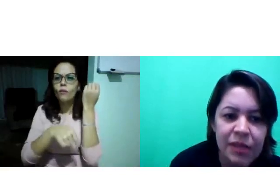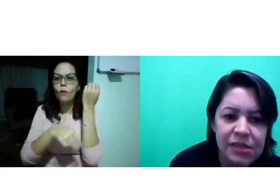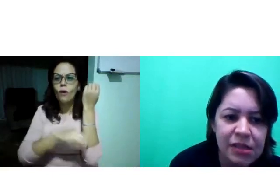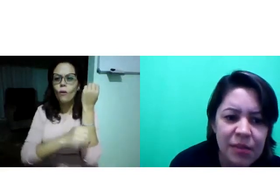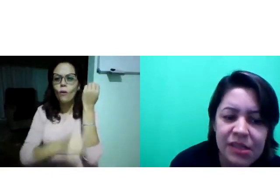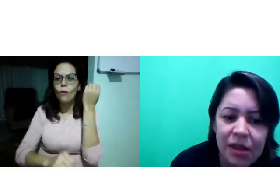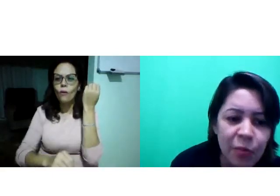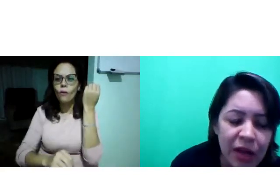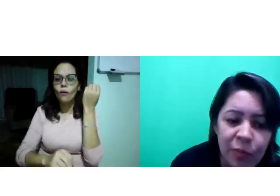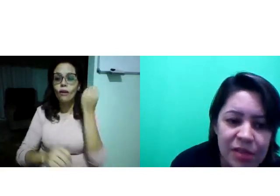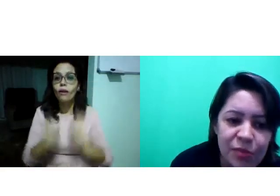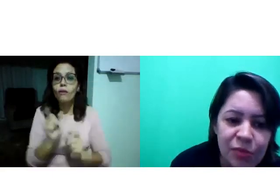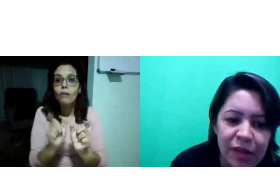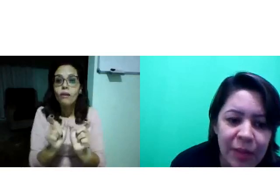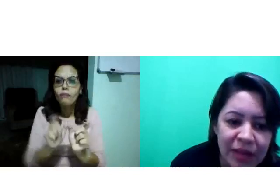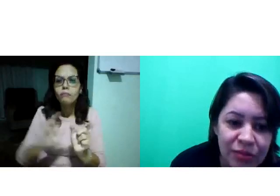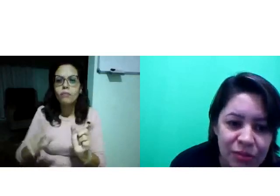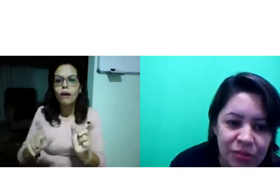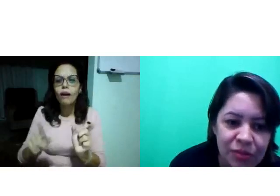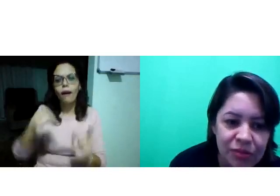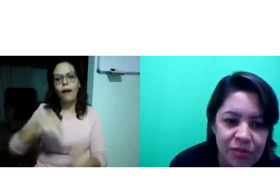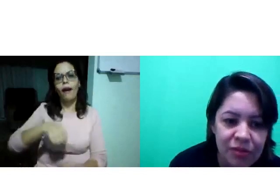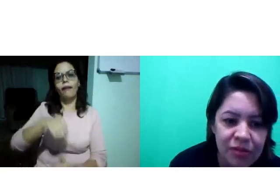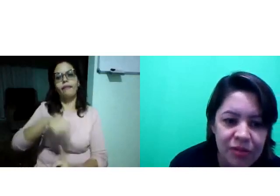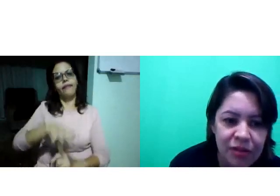Mas, mas é o mesmo elemento.